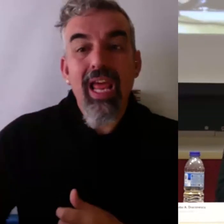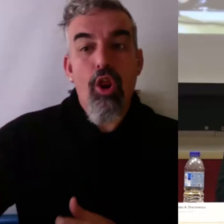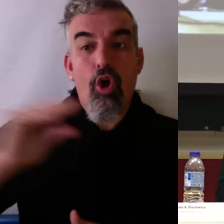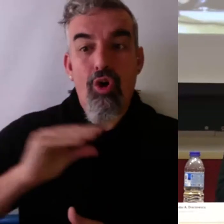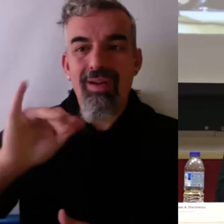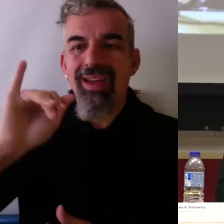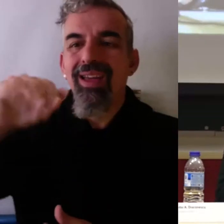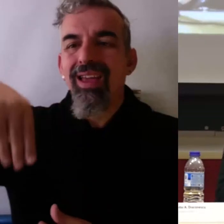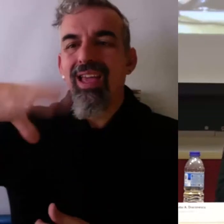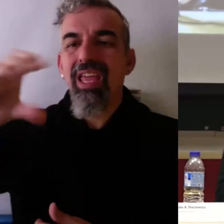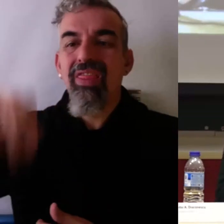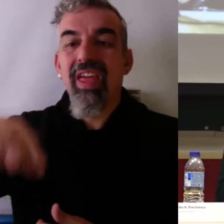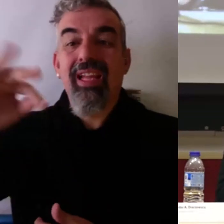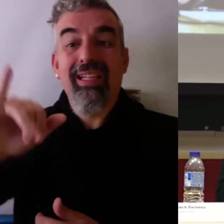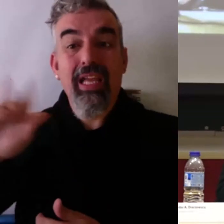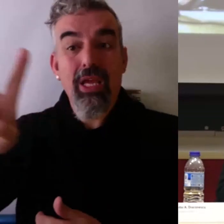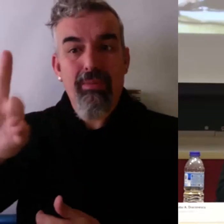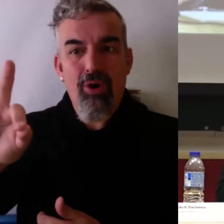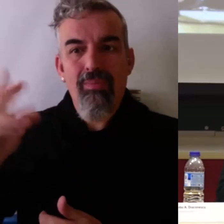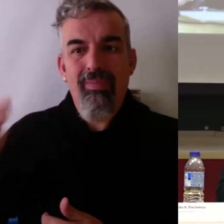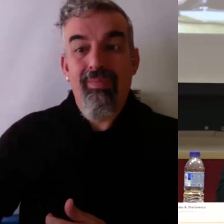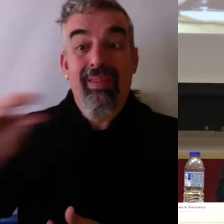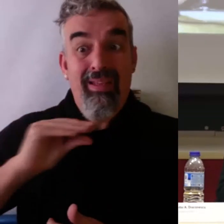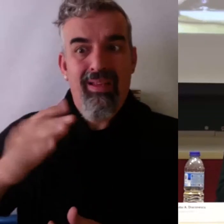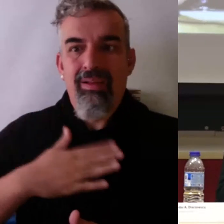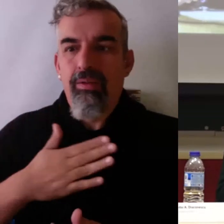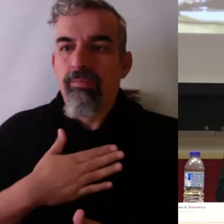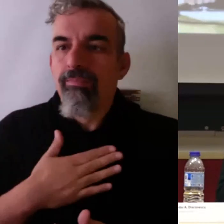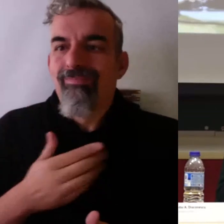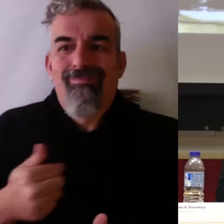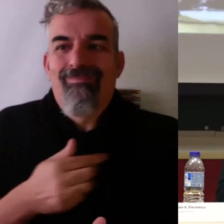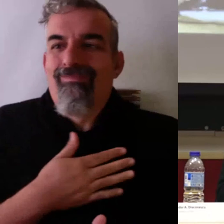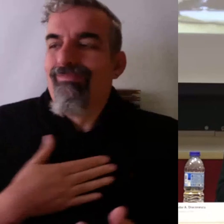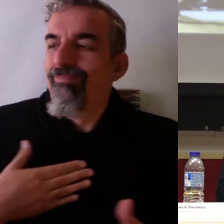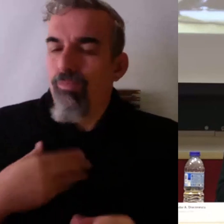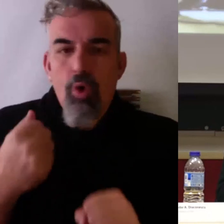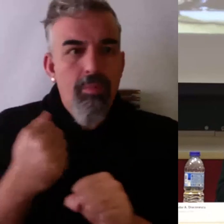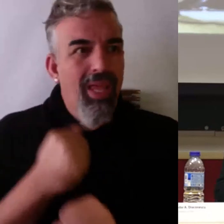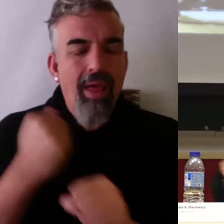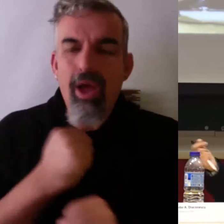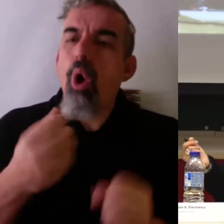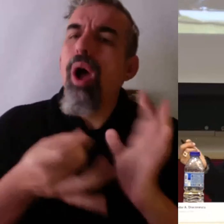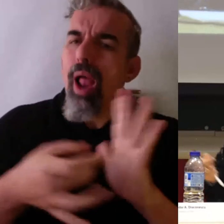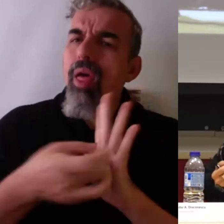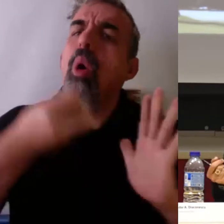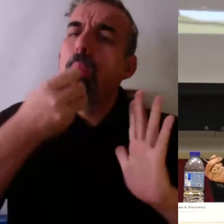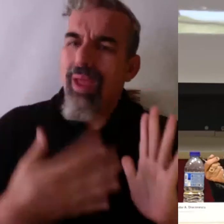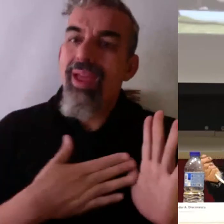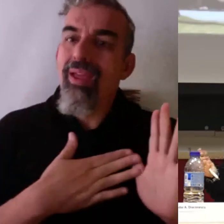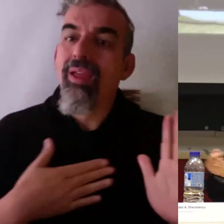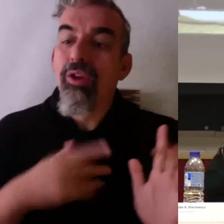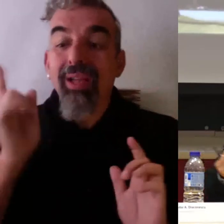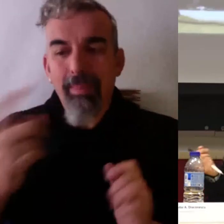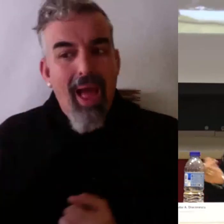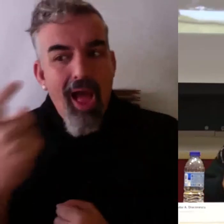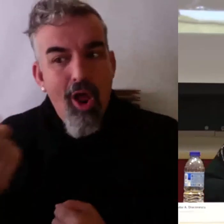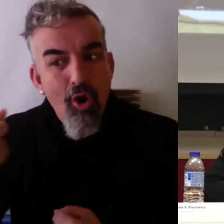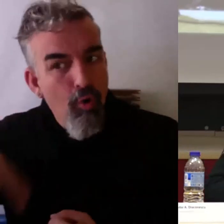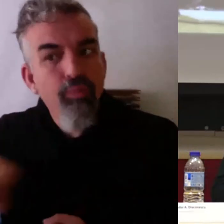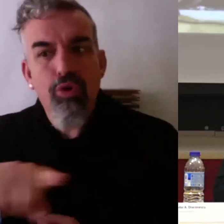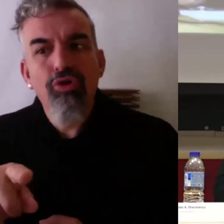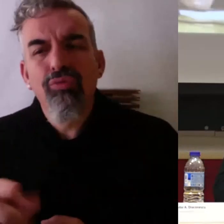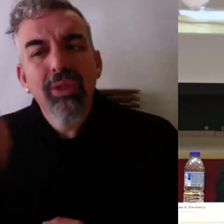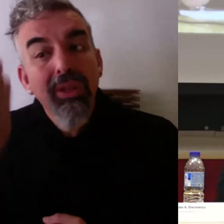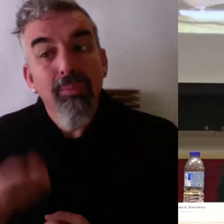incentivo sinceramente es mi vocación, querer hacer las cosas bien y los estudiantes, el feedback de los